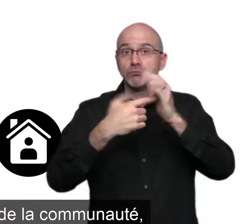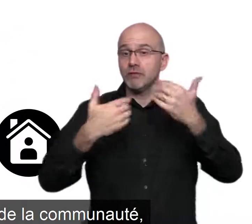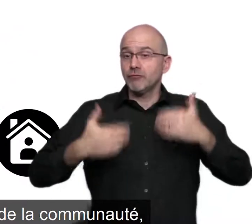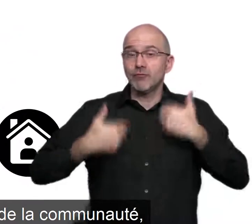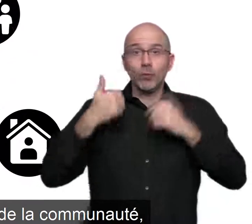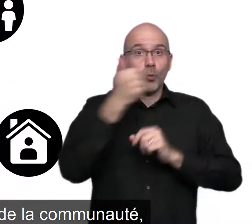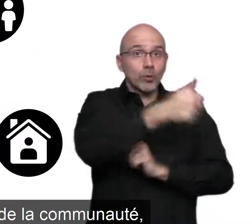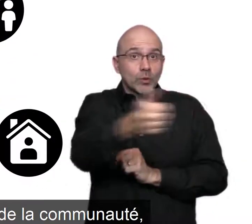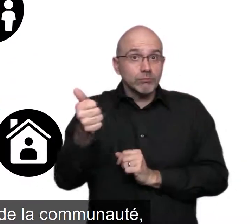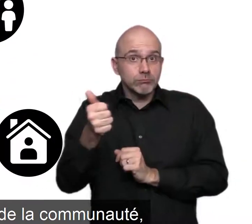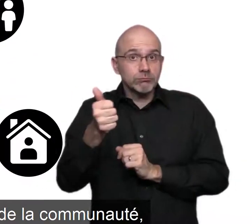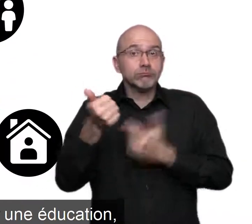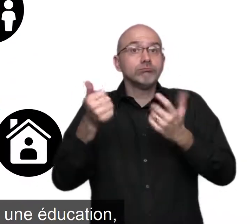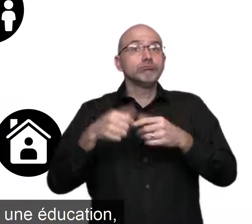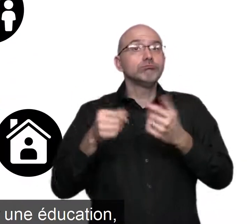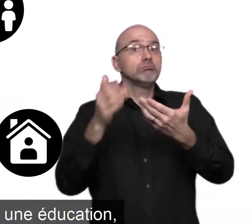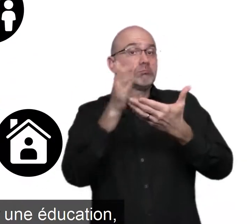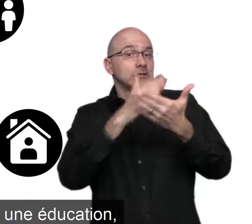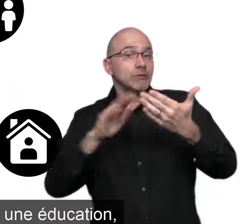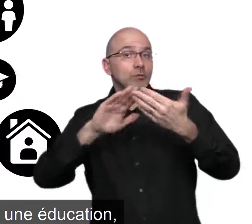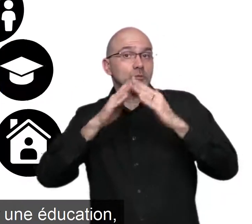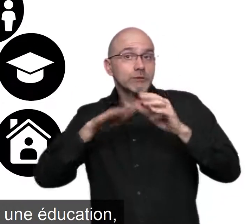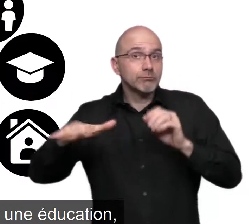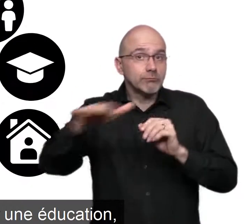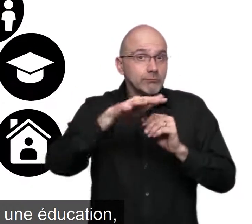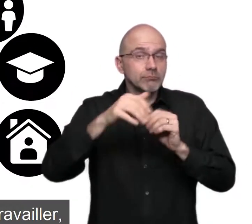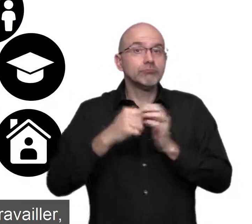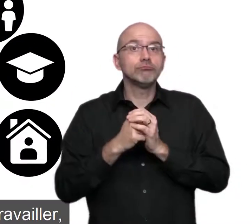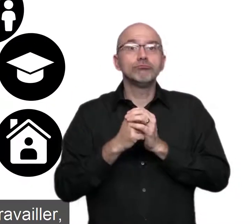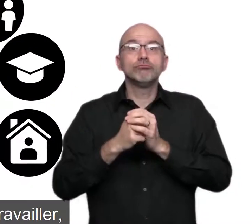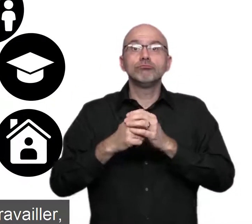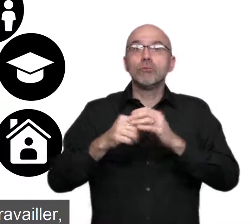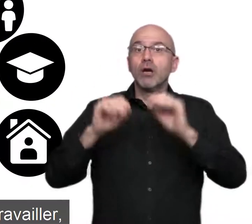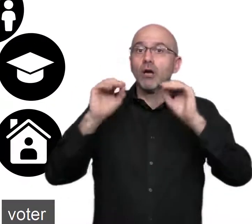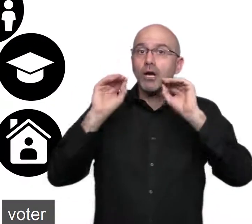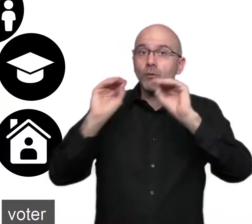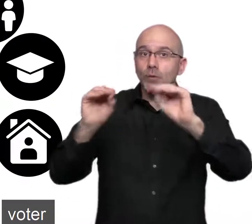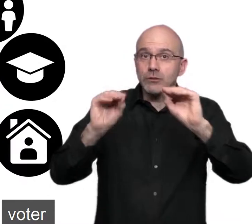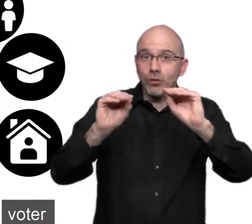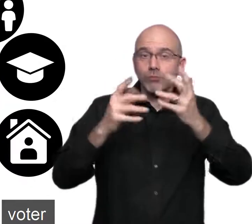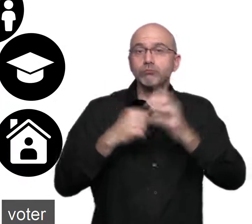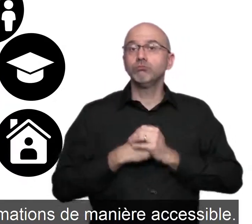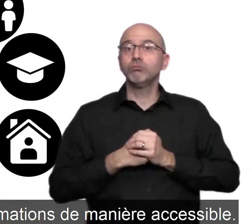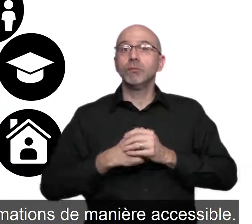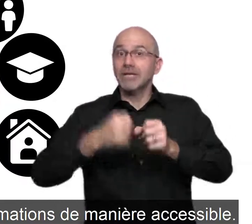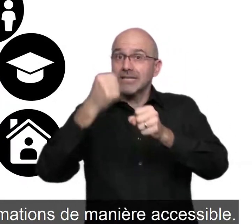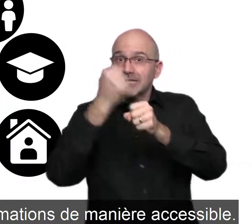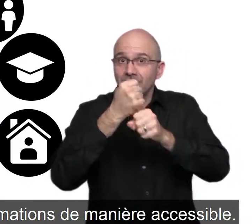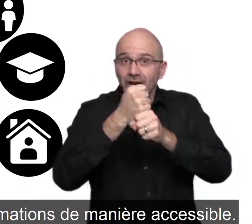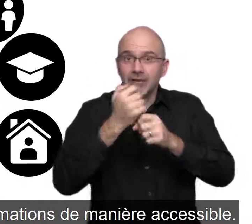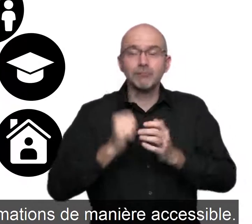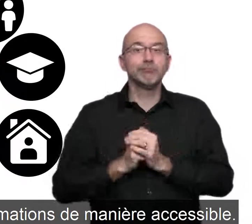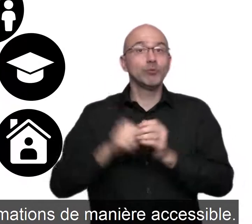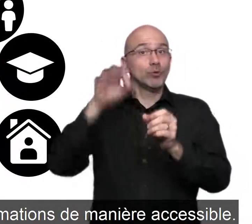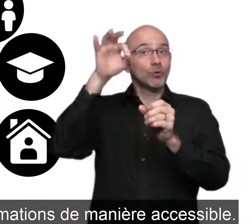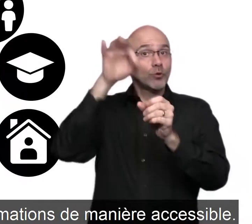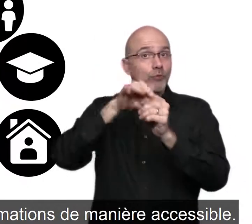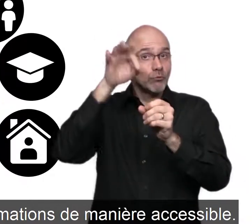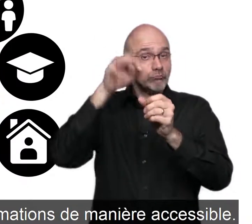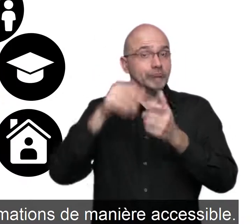de la communauté, recevoir une éducation, travailler, voter et obtenir des informations de manière